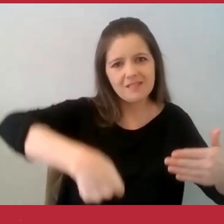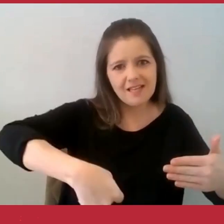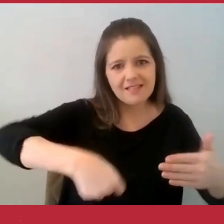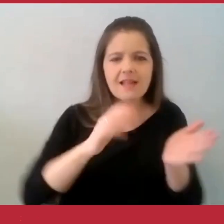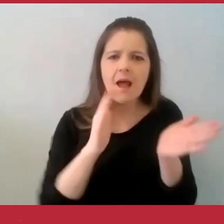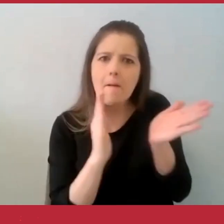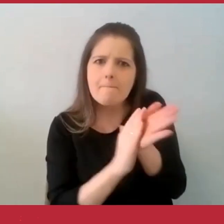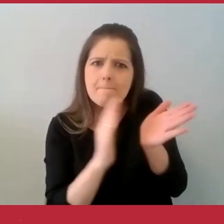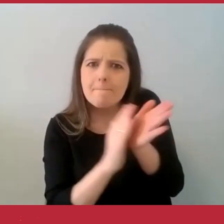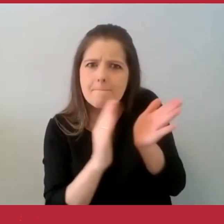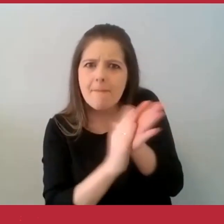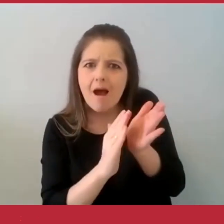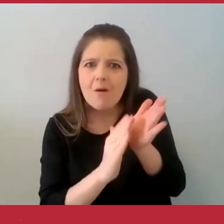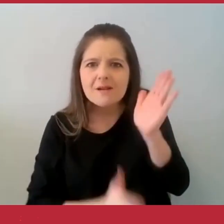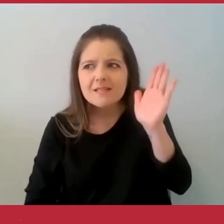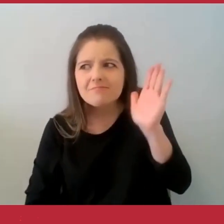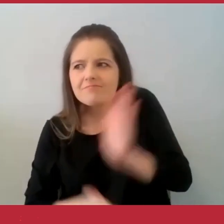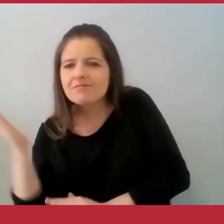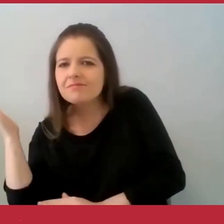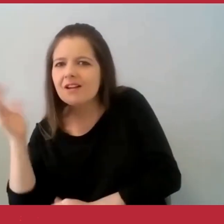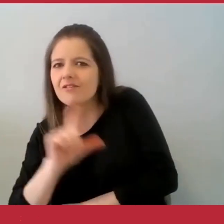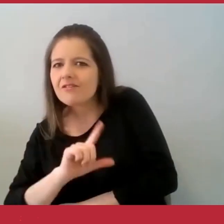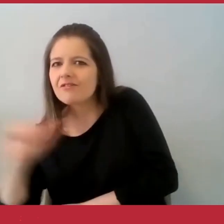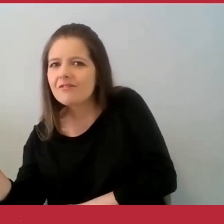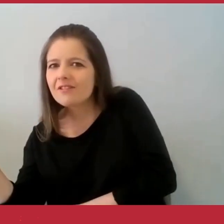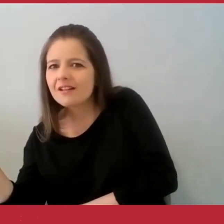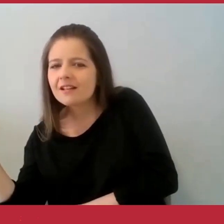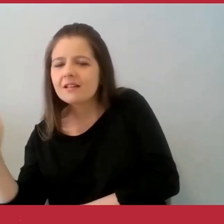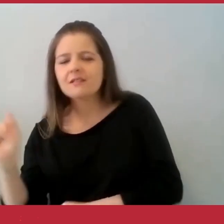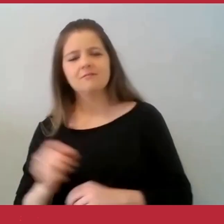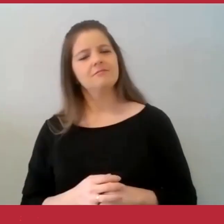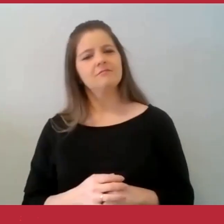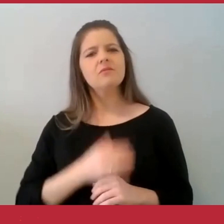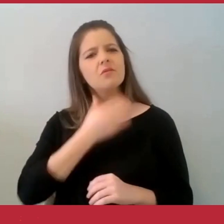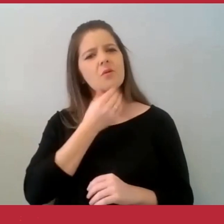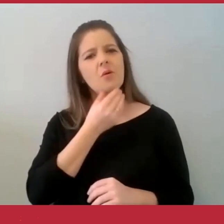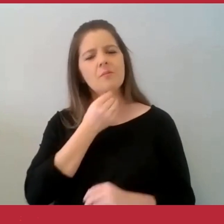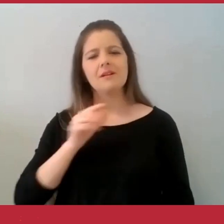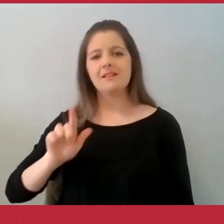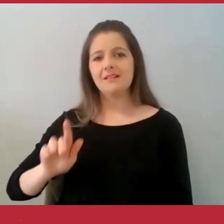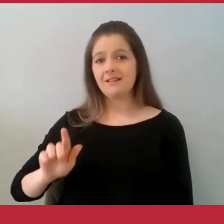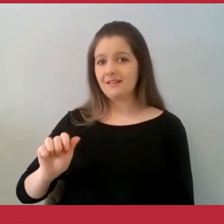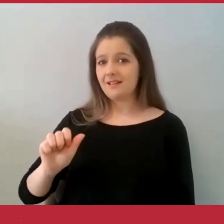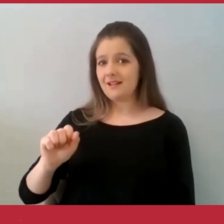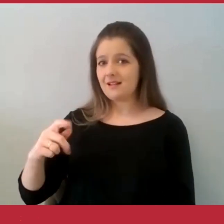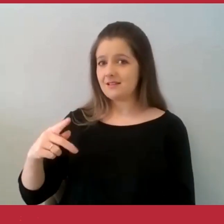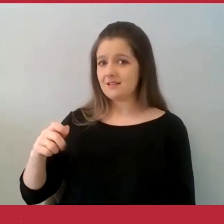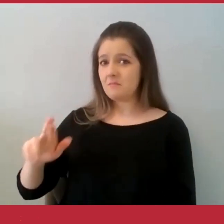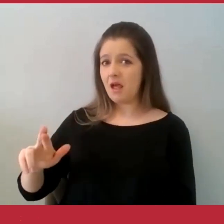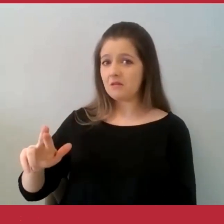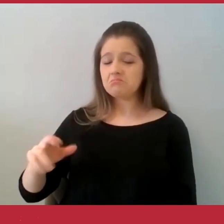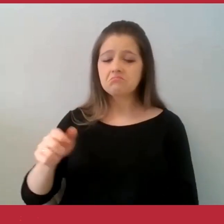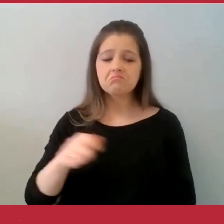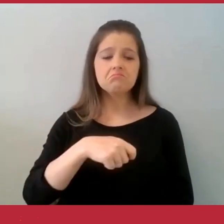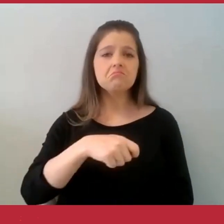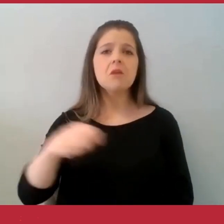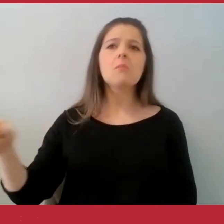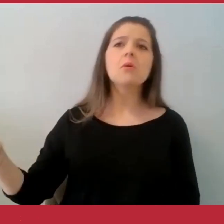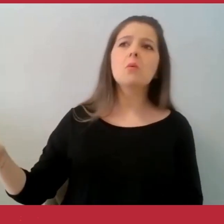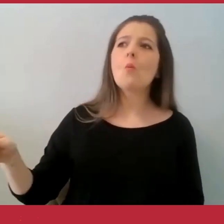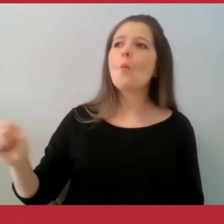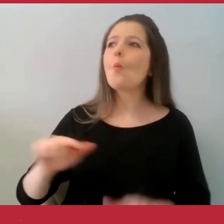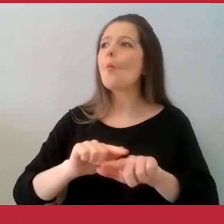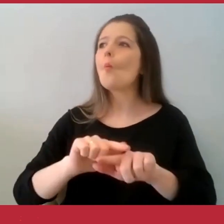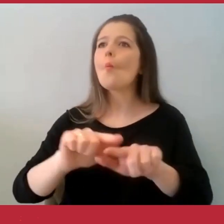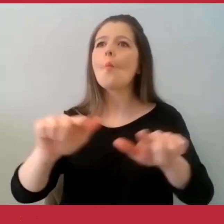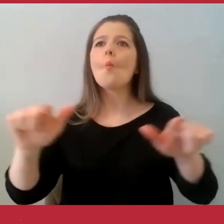correndo. Seu Gaspar foi até a porta, abriu e não enxergou ninguém. Quando ele olhou para